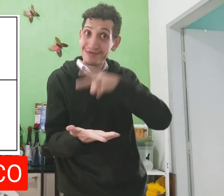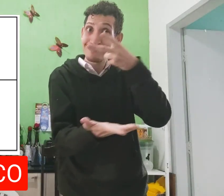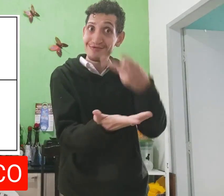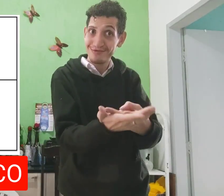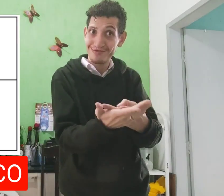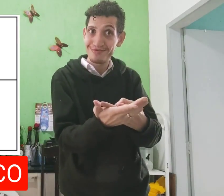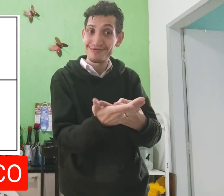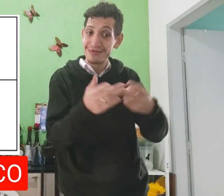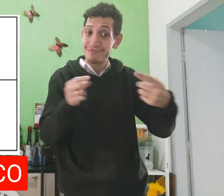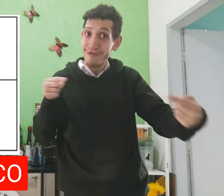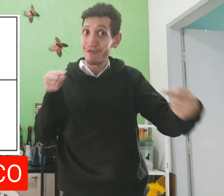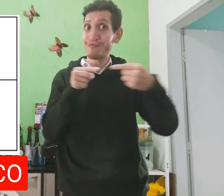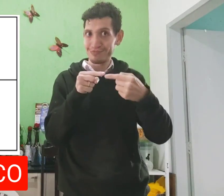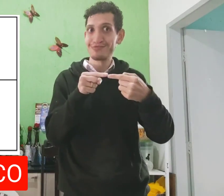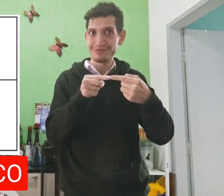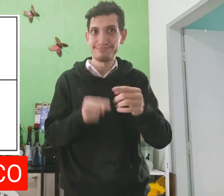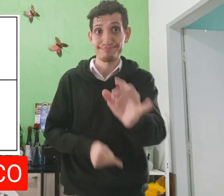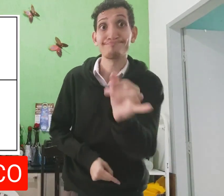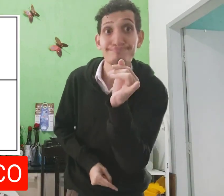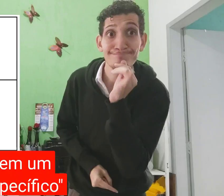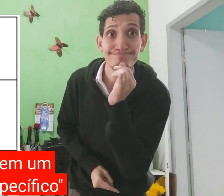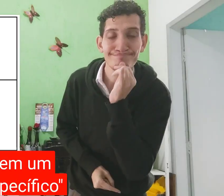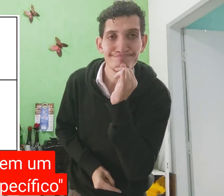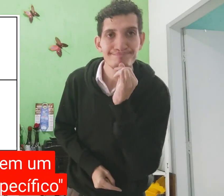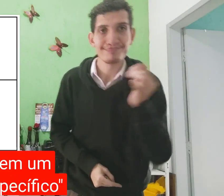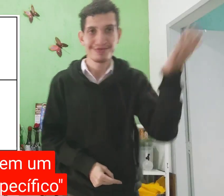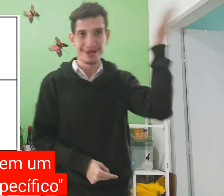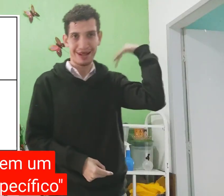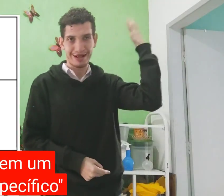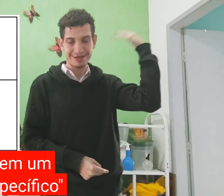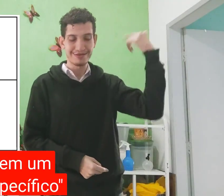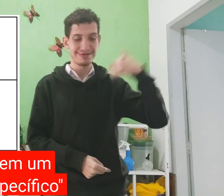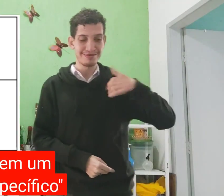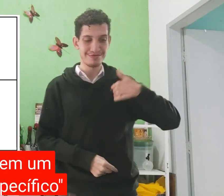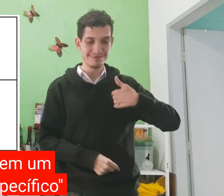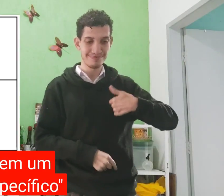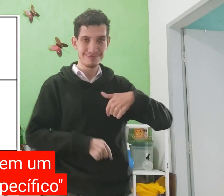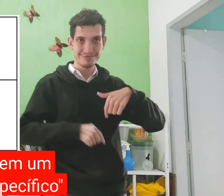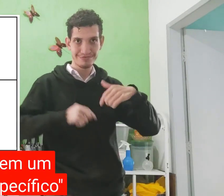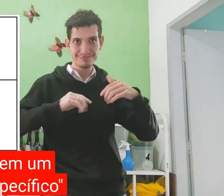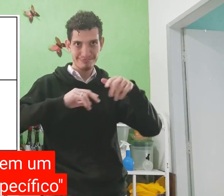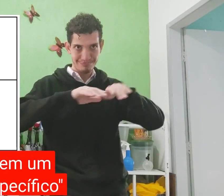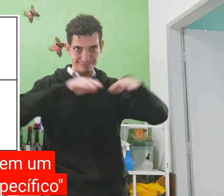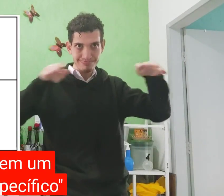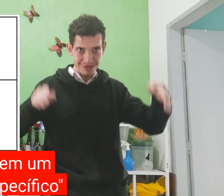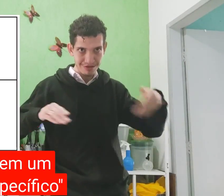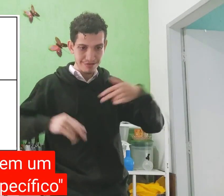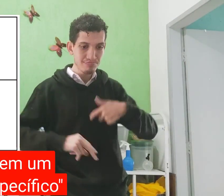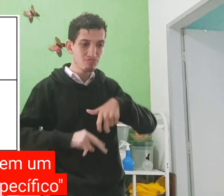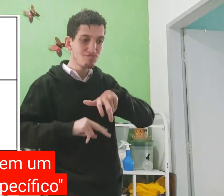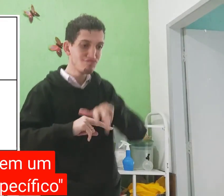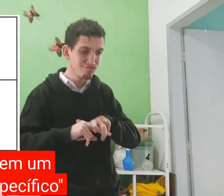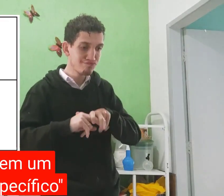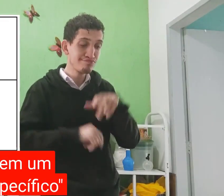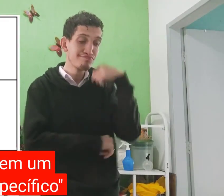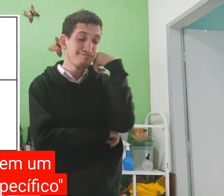Então olhem um texto na tradução que combina. Por exemplo, antes eu estava na mesa